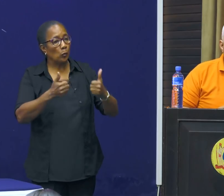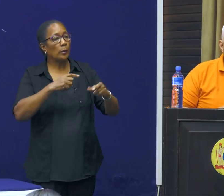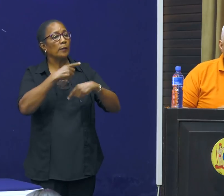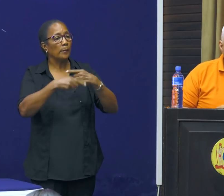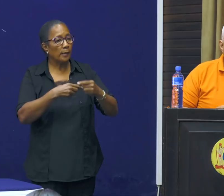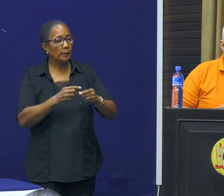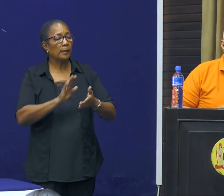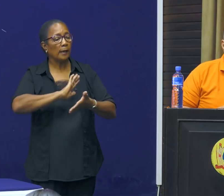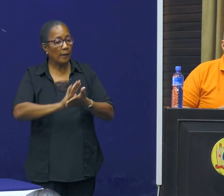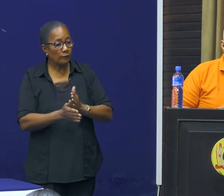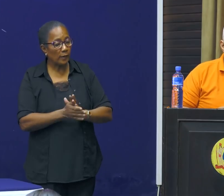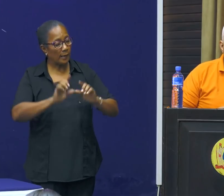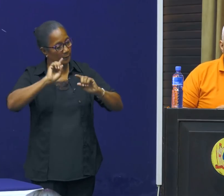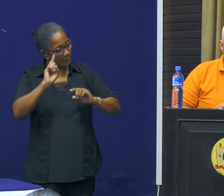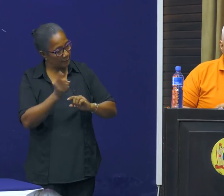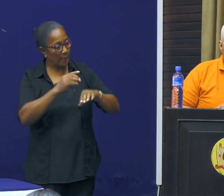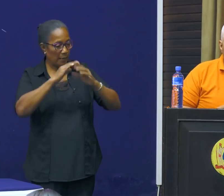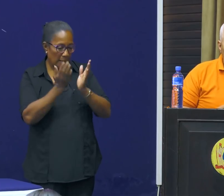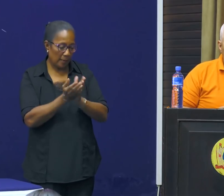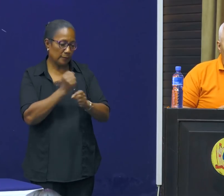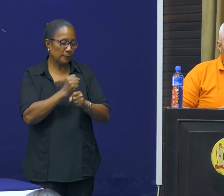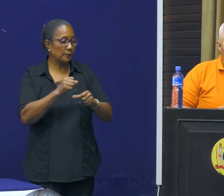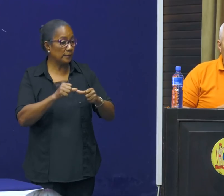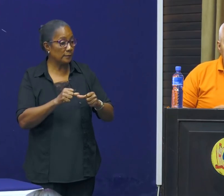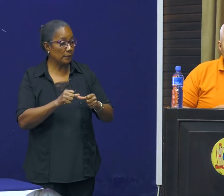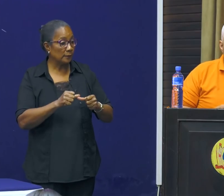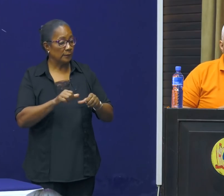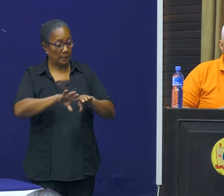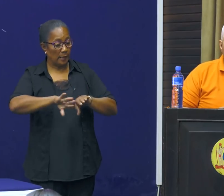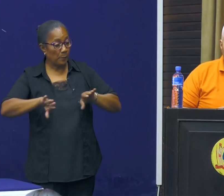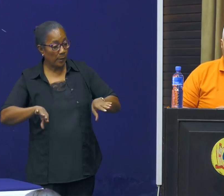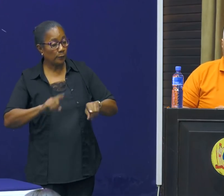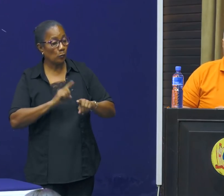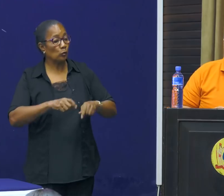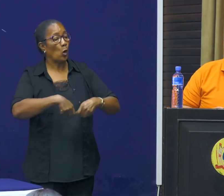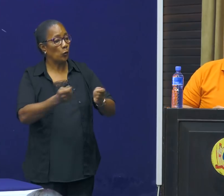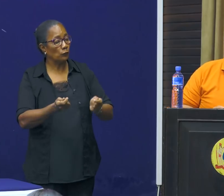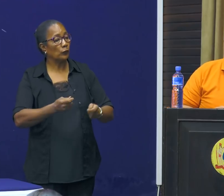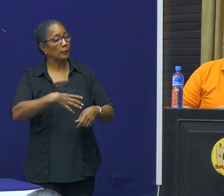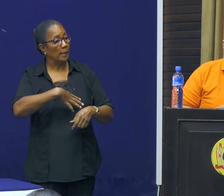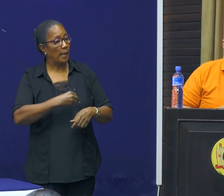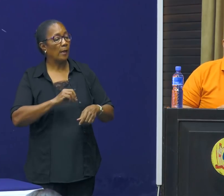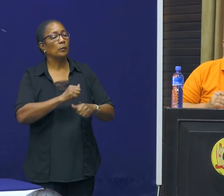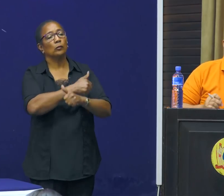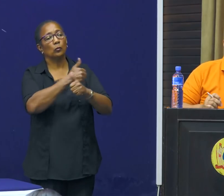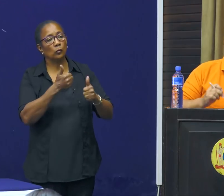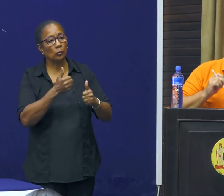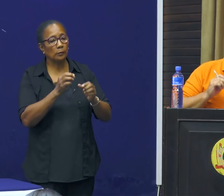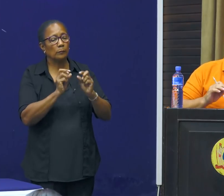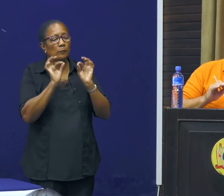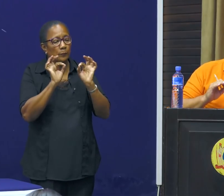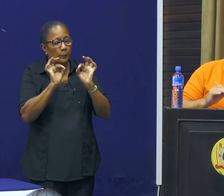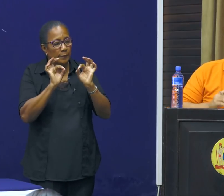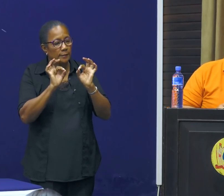afgehandeld. Heel snel. Alle diensten die een aparte dienst moesten uitvoeren, die hebben dat heel erg secuur